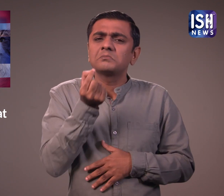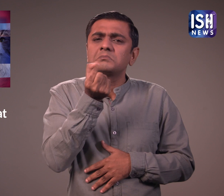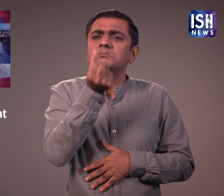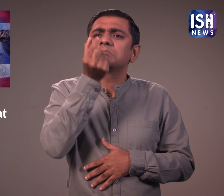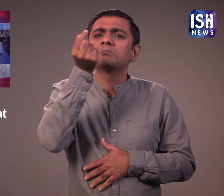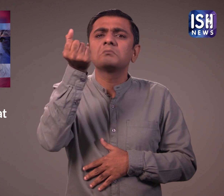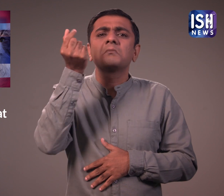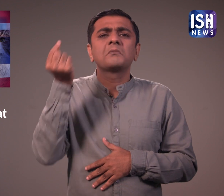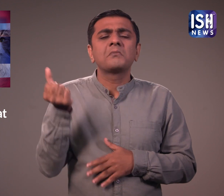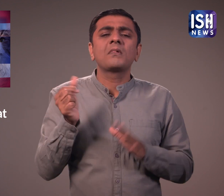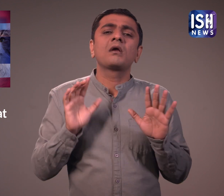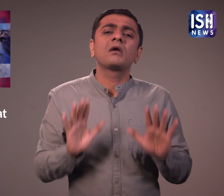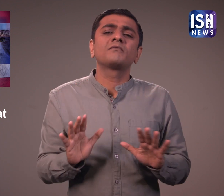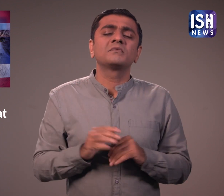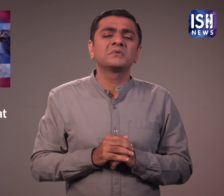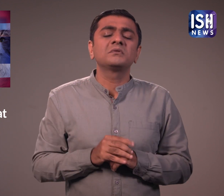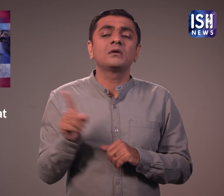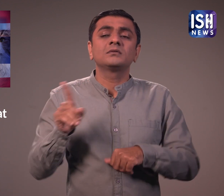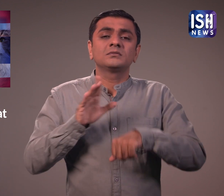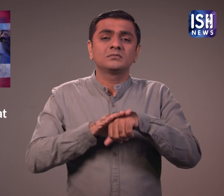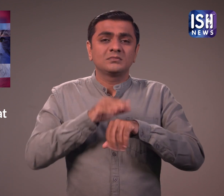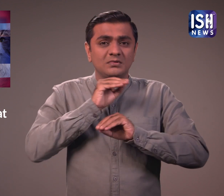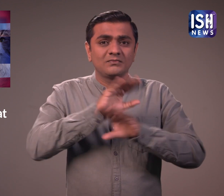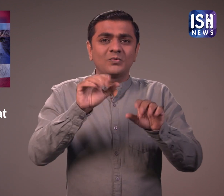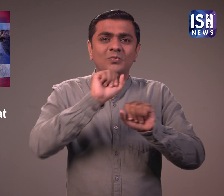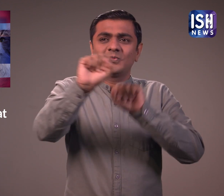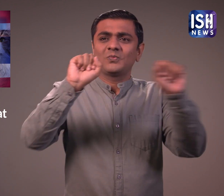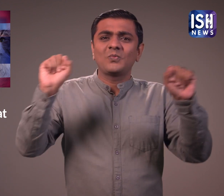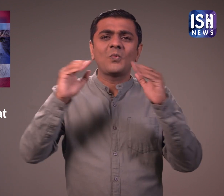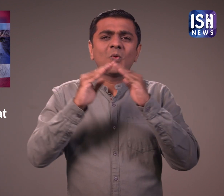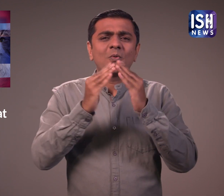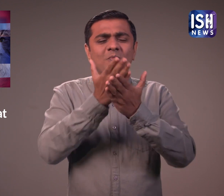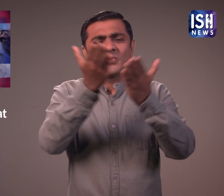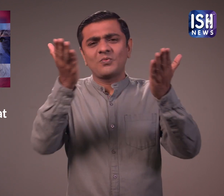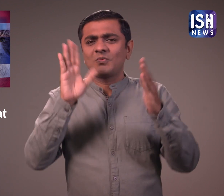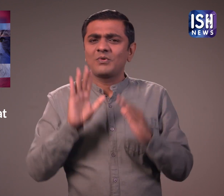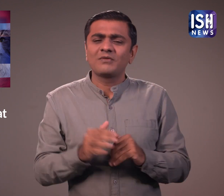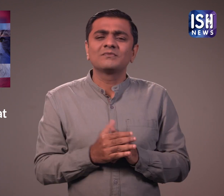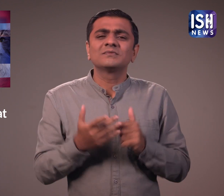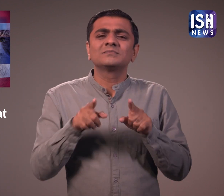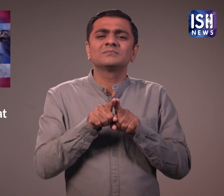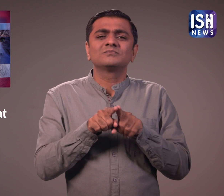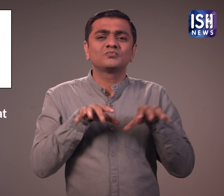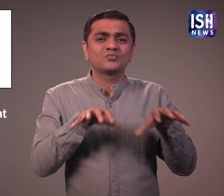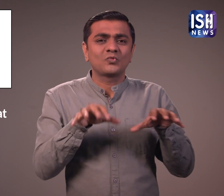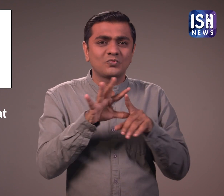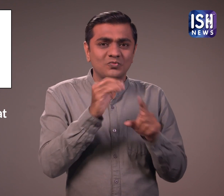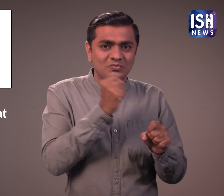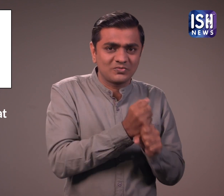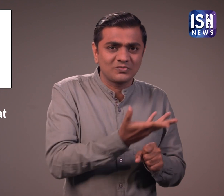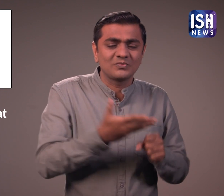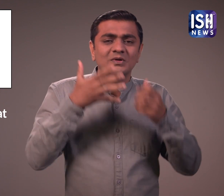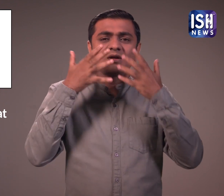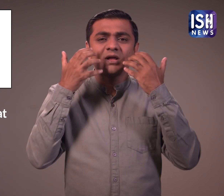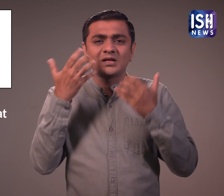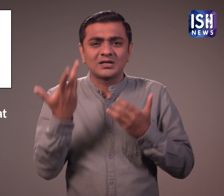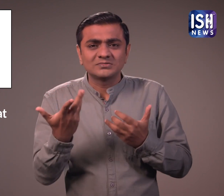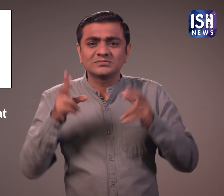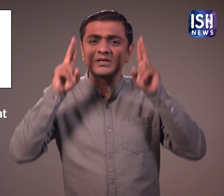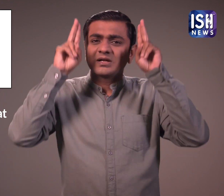है। सावधानी मरतनी के लिए लोगों को घरेलु पालतु जानवरों की देखभाल